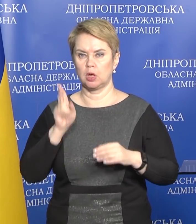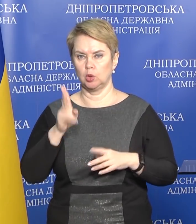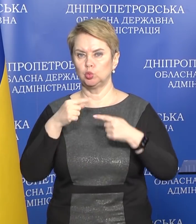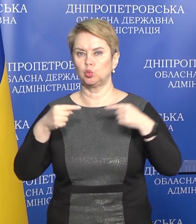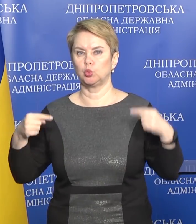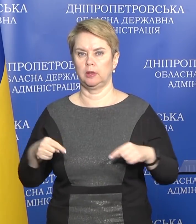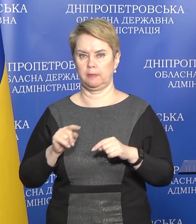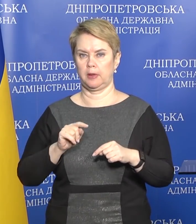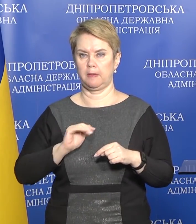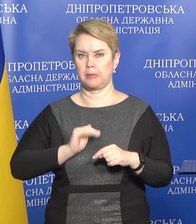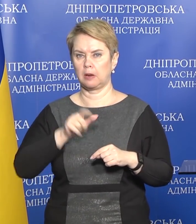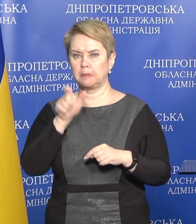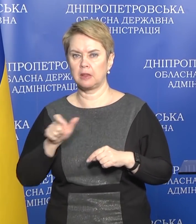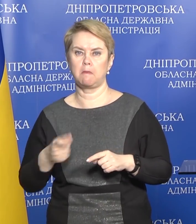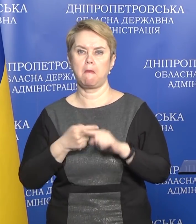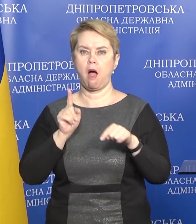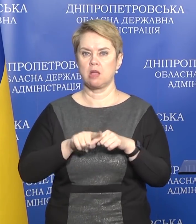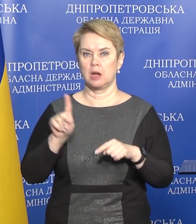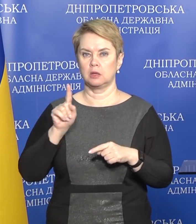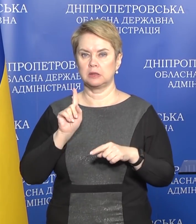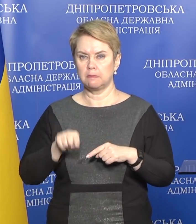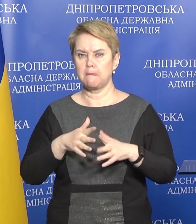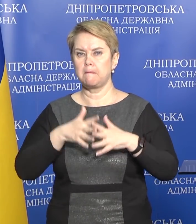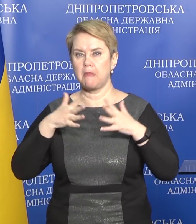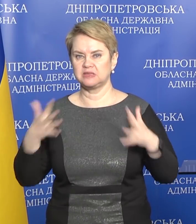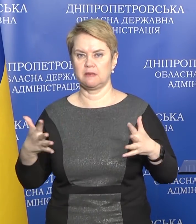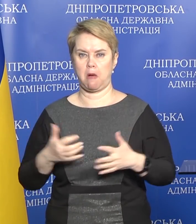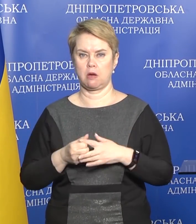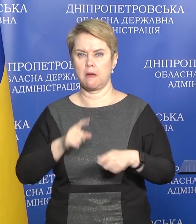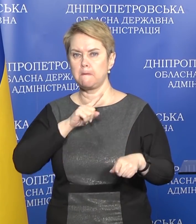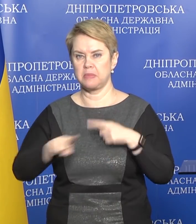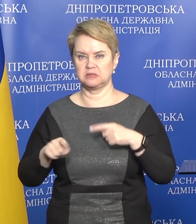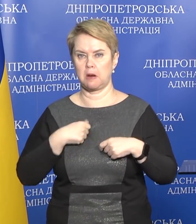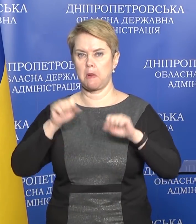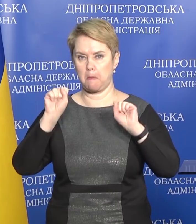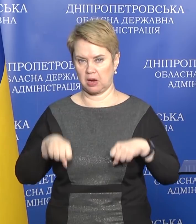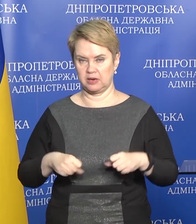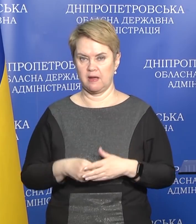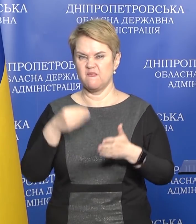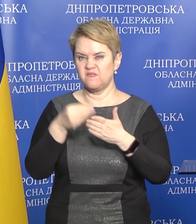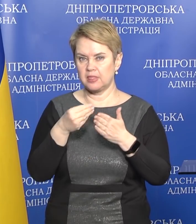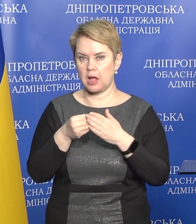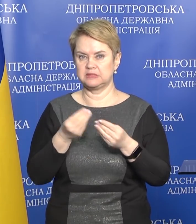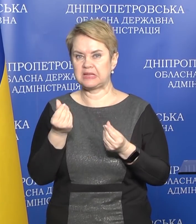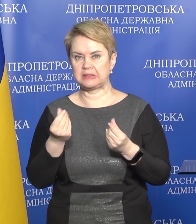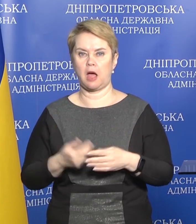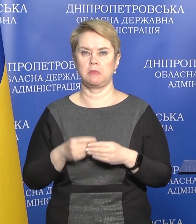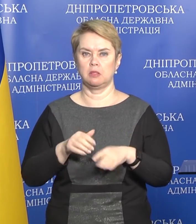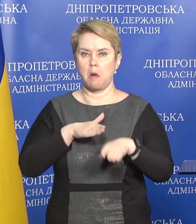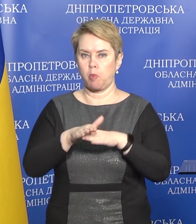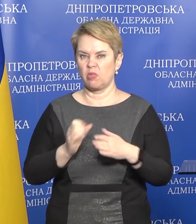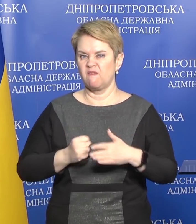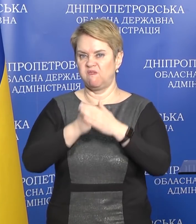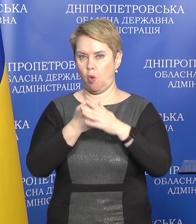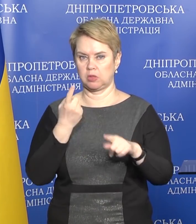другим предпринимателям, для того, чтобы максимально быстро мы могли финансовыми средствами наполнить